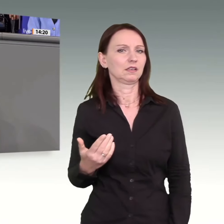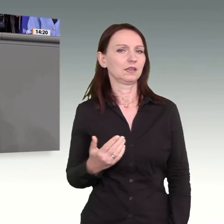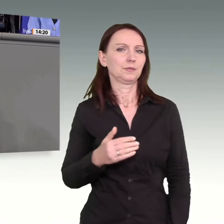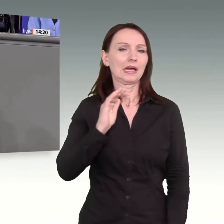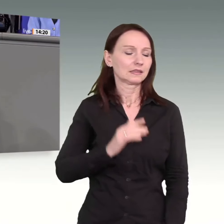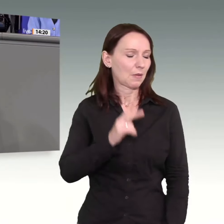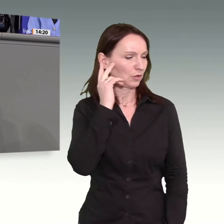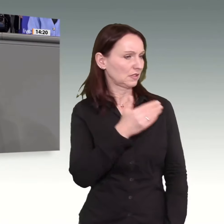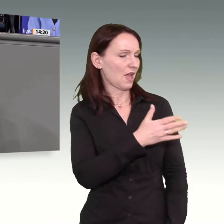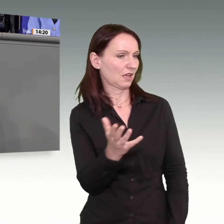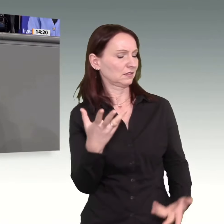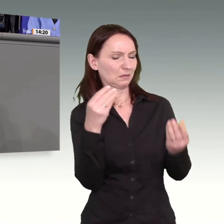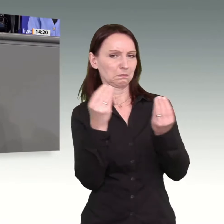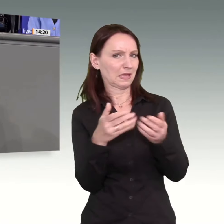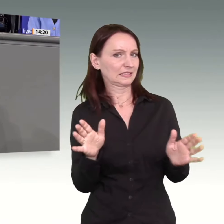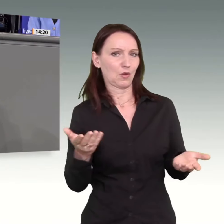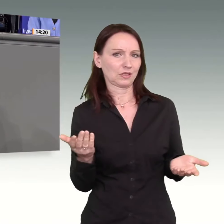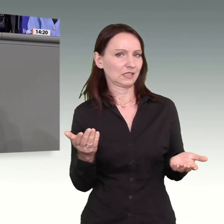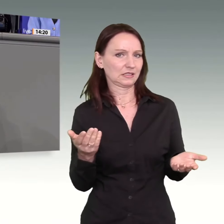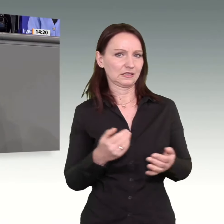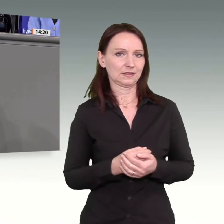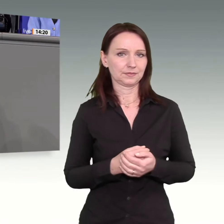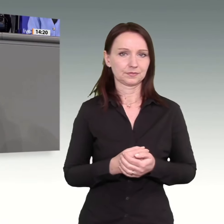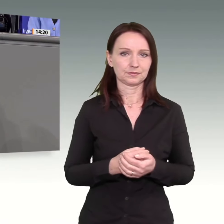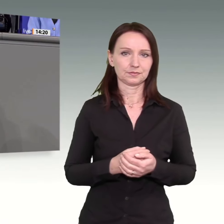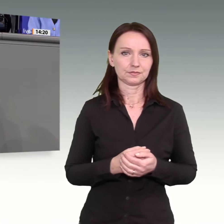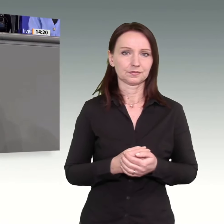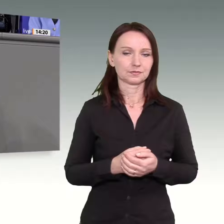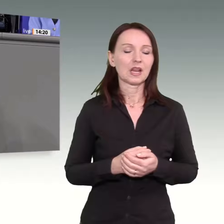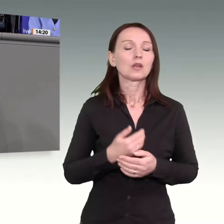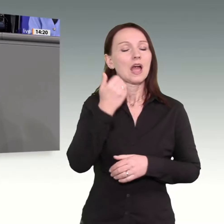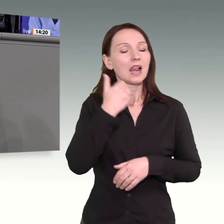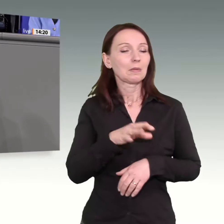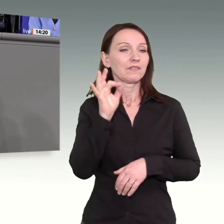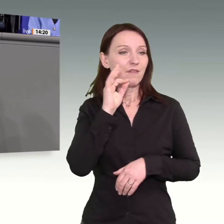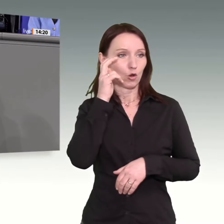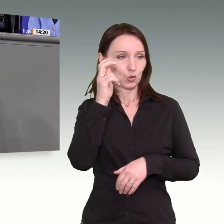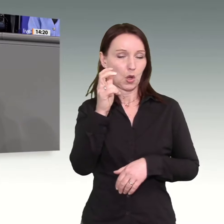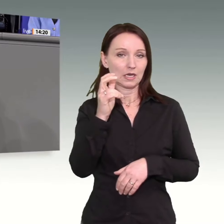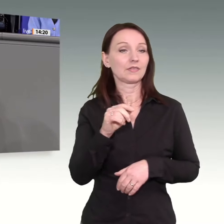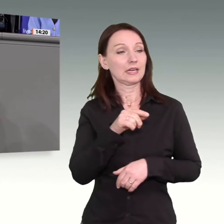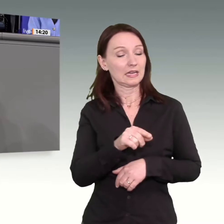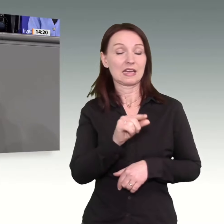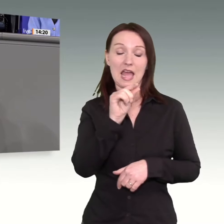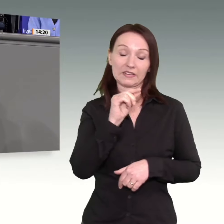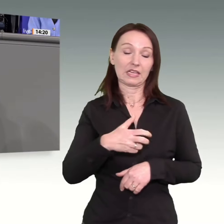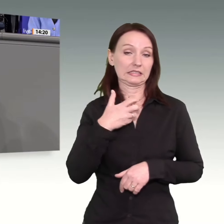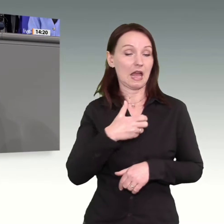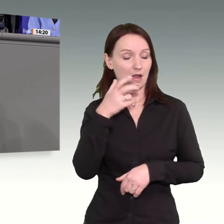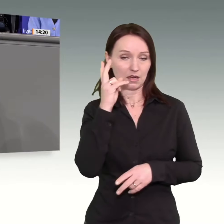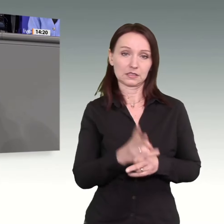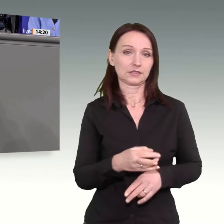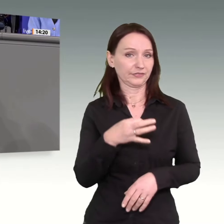und Herren, passt auch nicht zusammen. Und, liebe Frau König, das finde ich wirklich etwas ärgerlich.